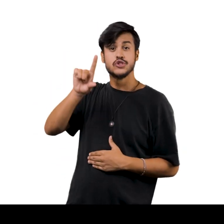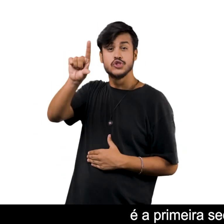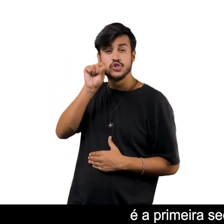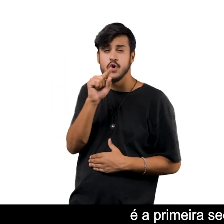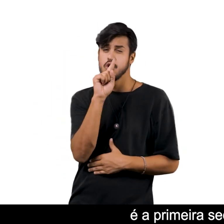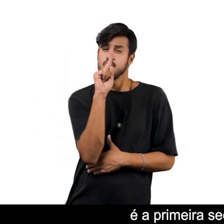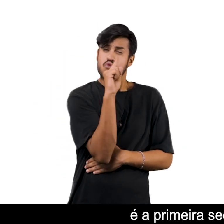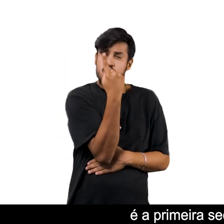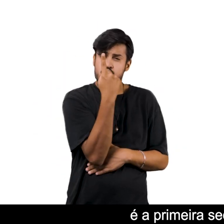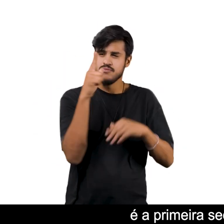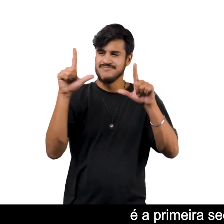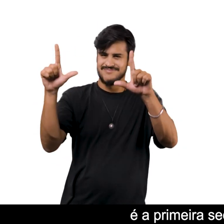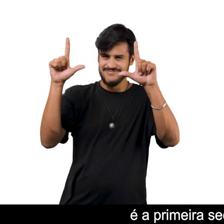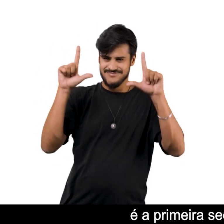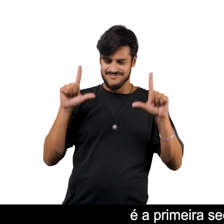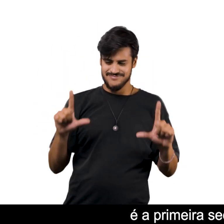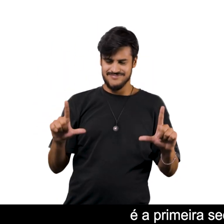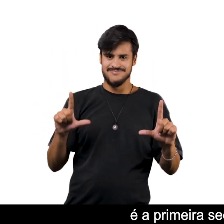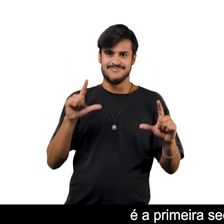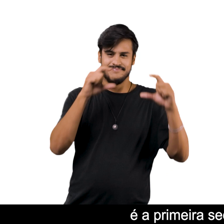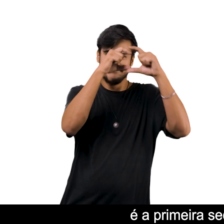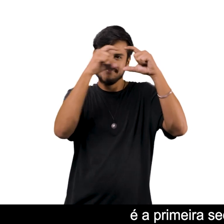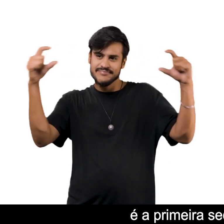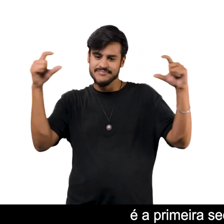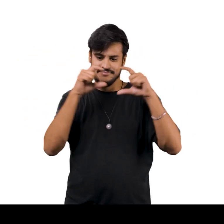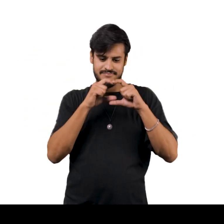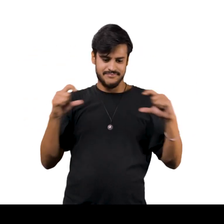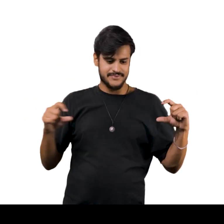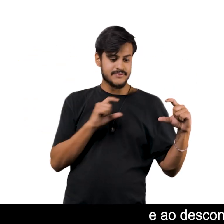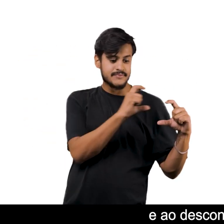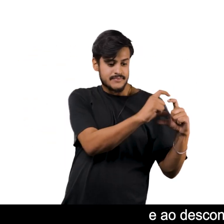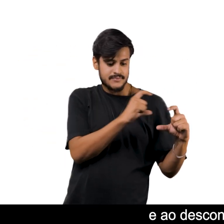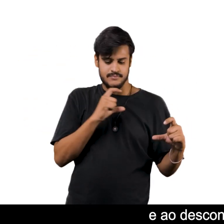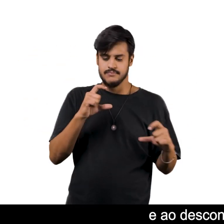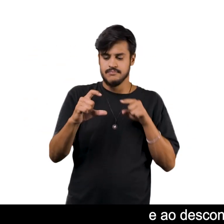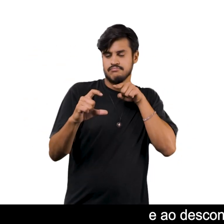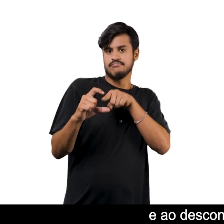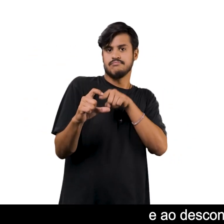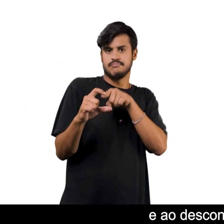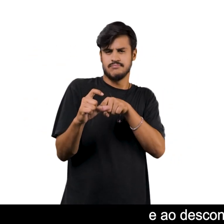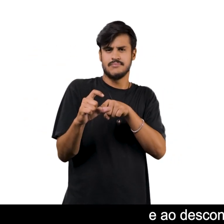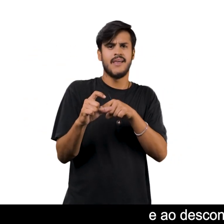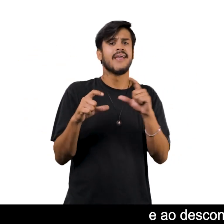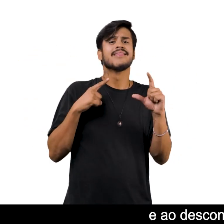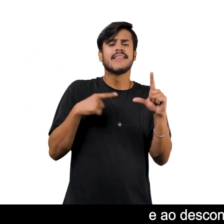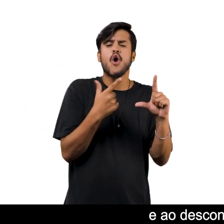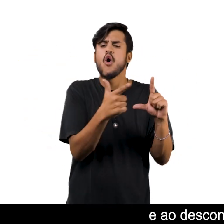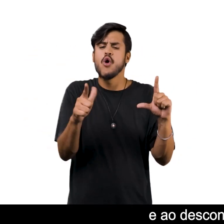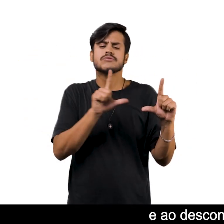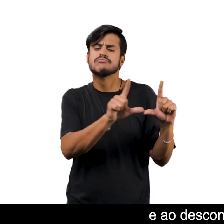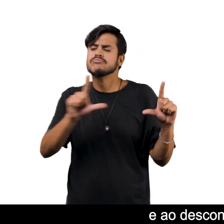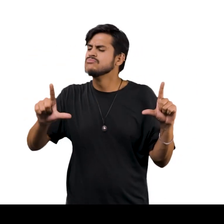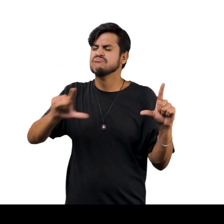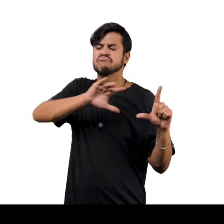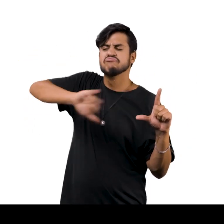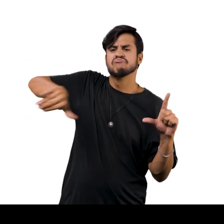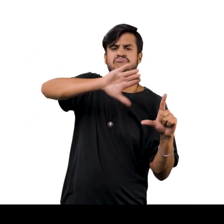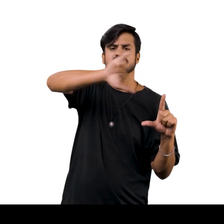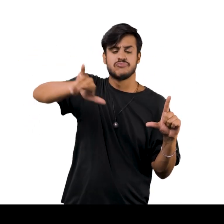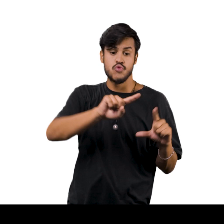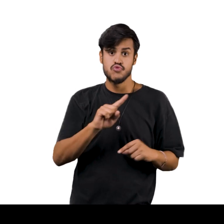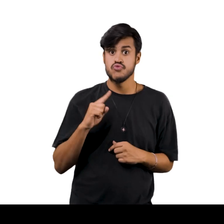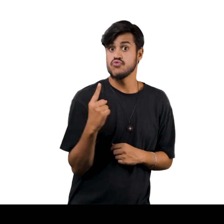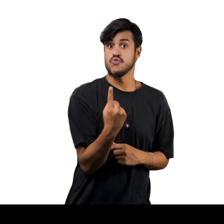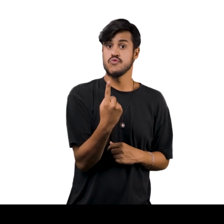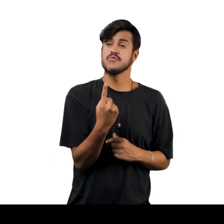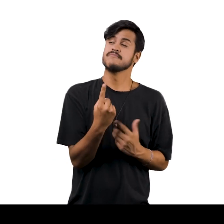Bacon É a primeira sequência Inferior desta obra E ao descontextualizá-lo Da sequência de posições No estudo de